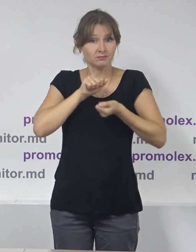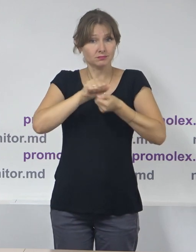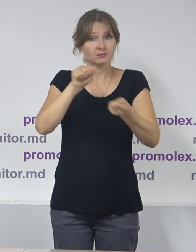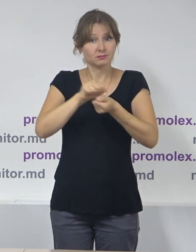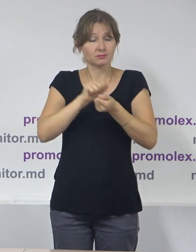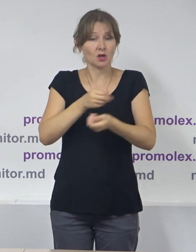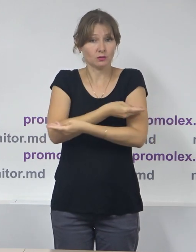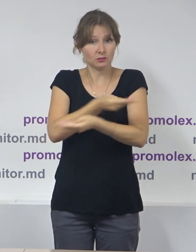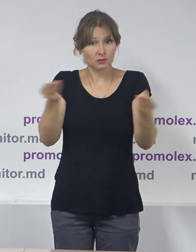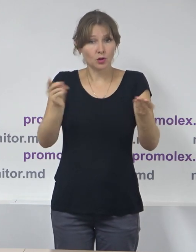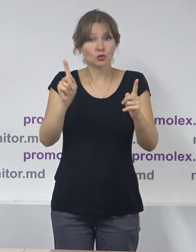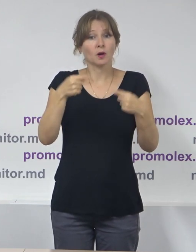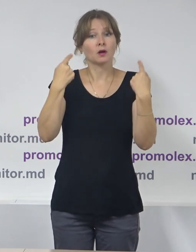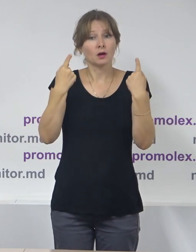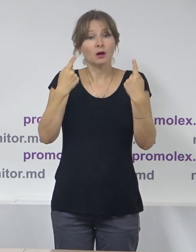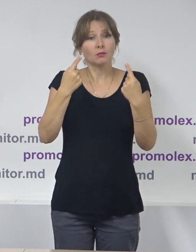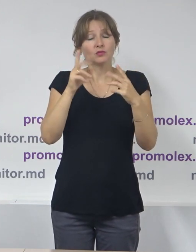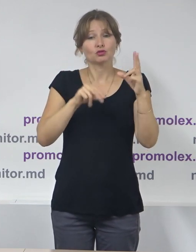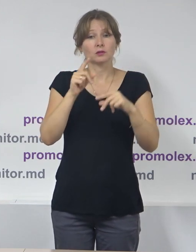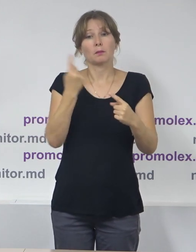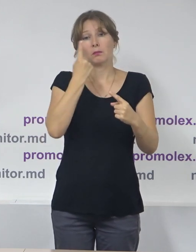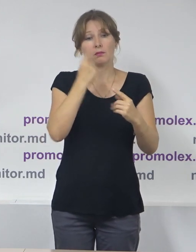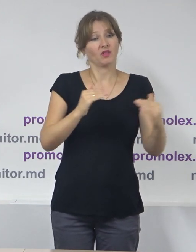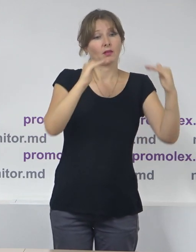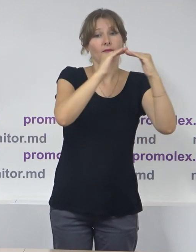la nivel local, nivelul 1 și nivelul 2.